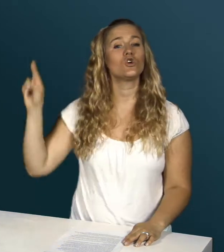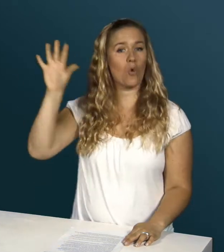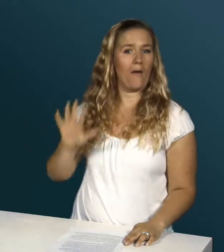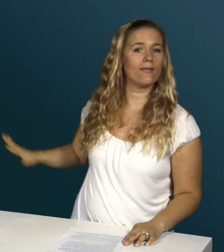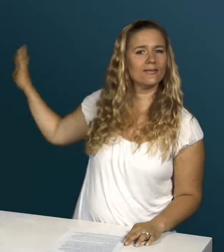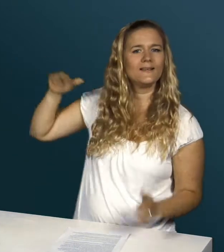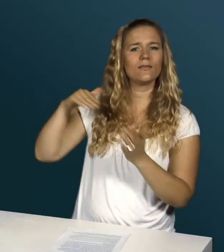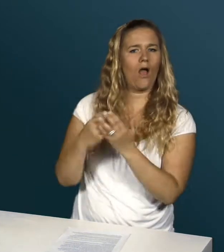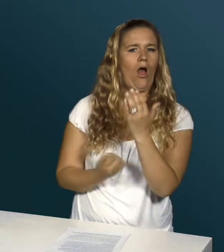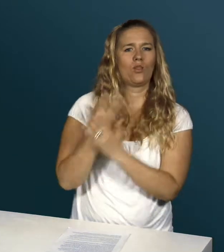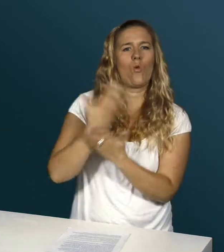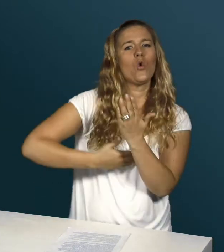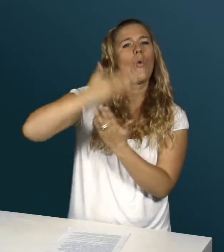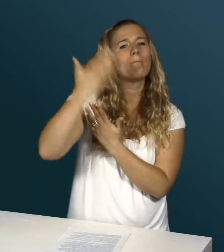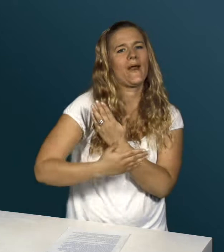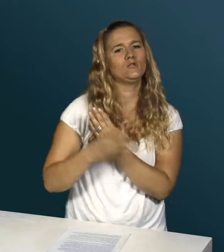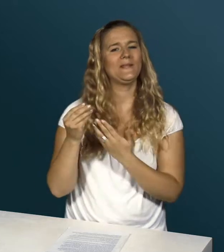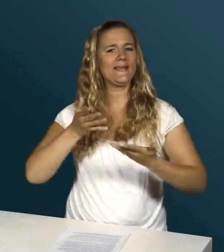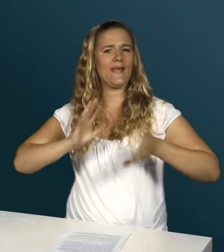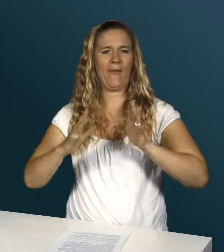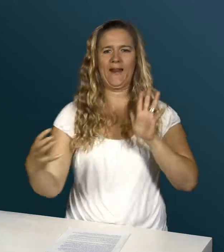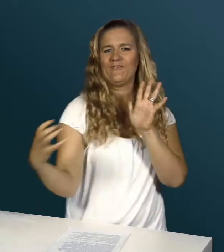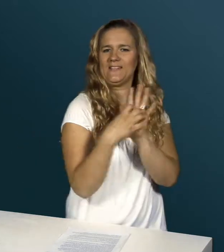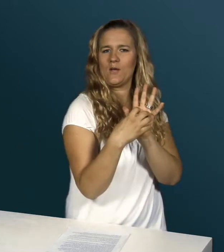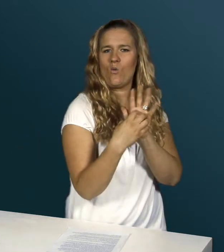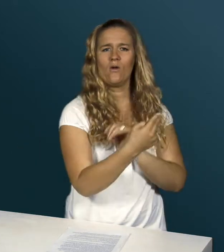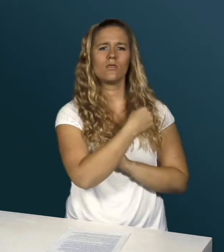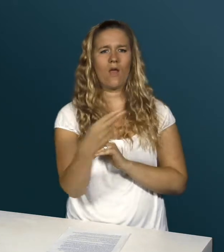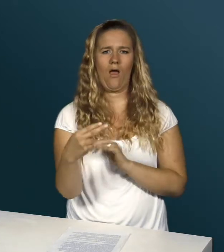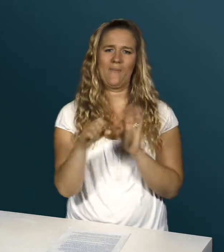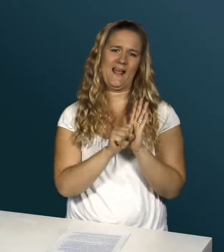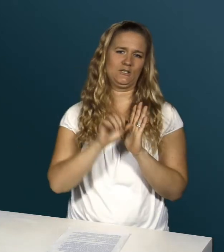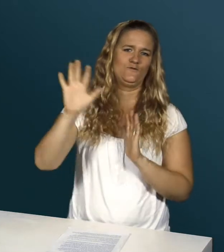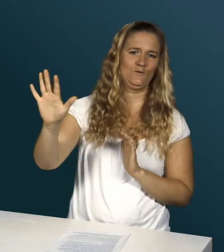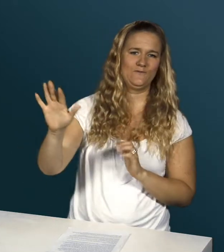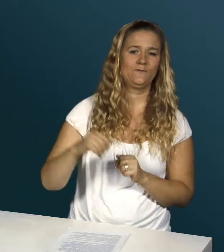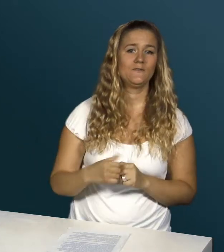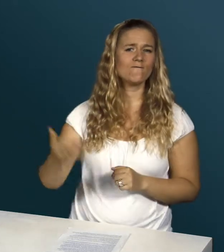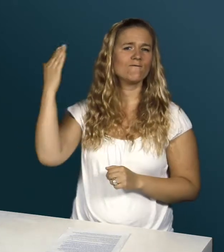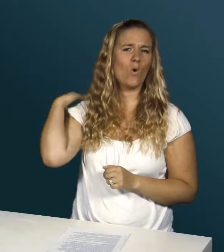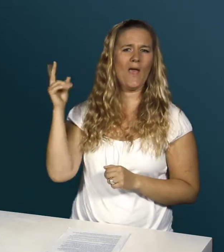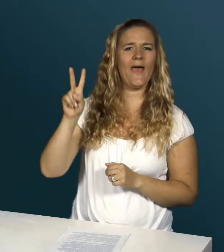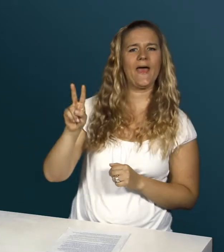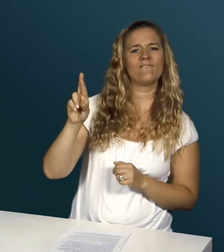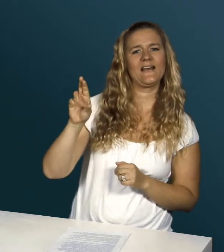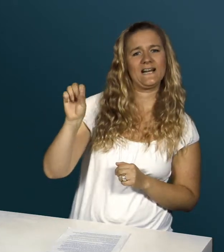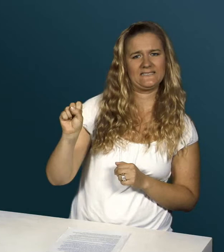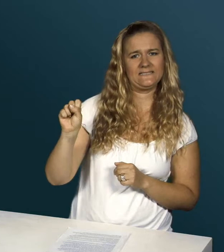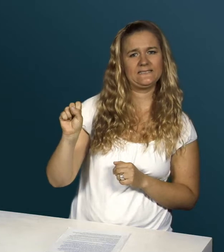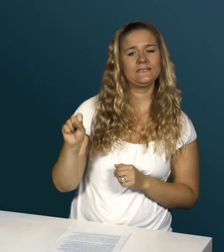In der Romandie gibt es eine neue Homepage mit Gebärdenvideos. Ihr Name ist S5. Vorher hieß